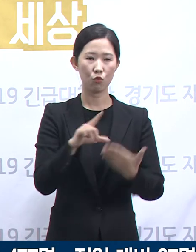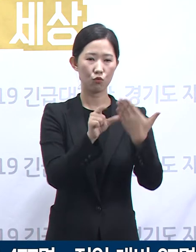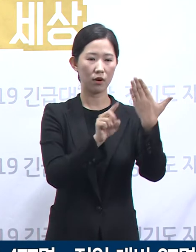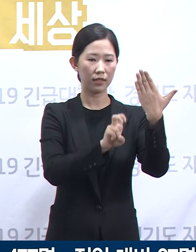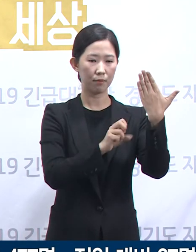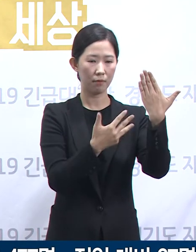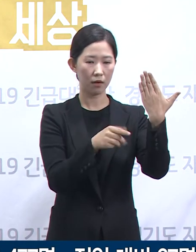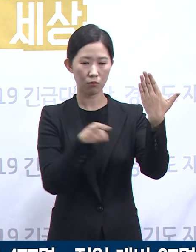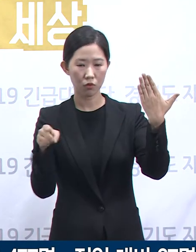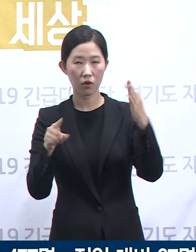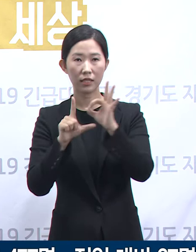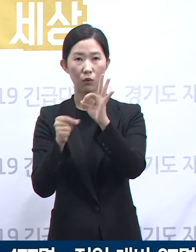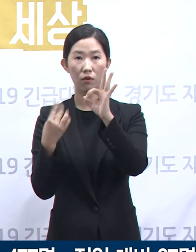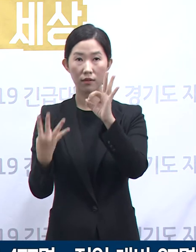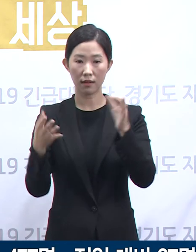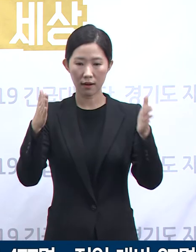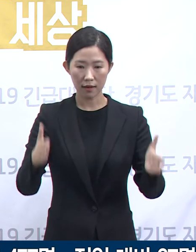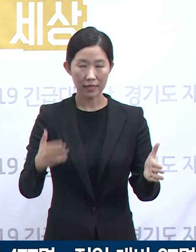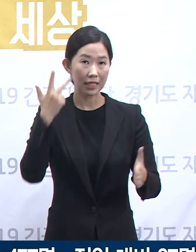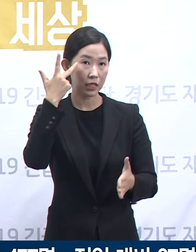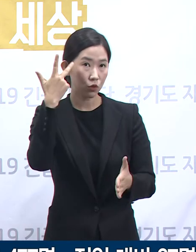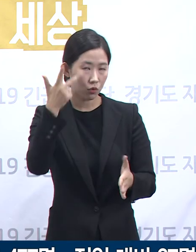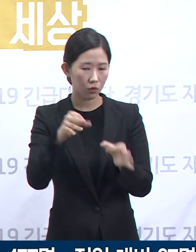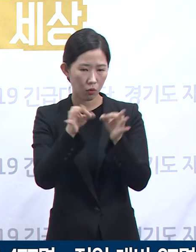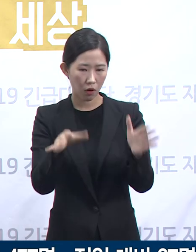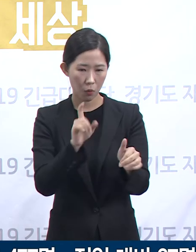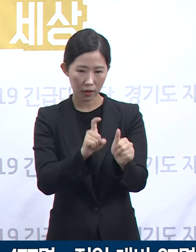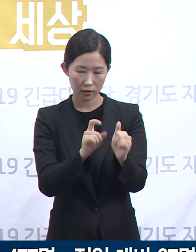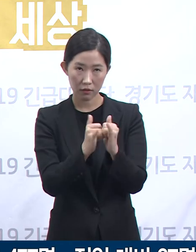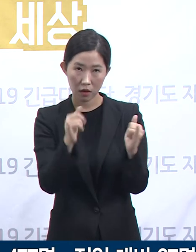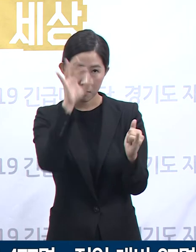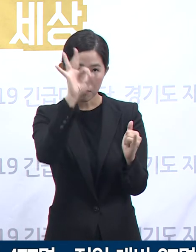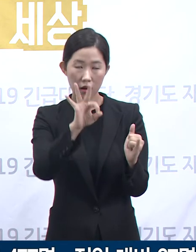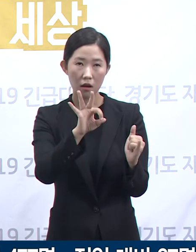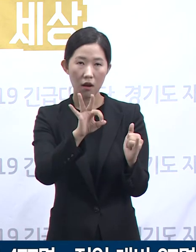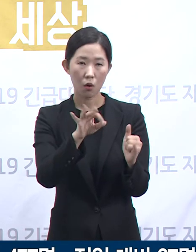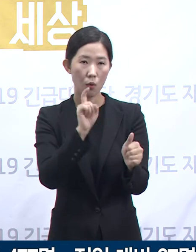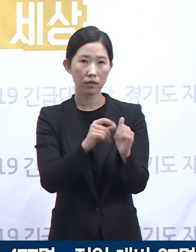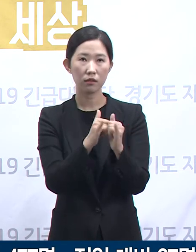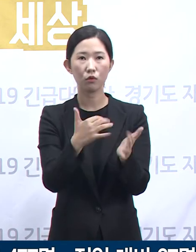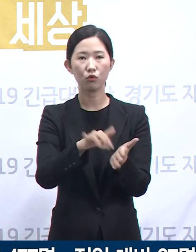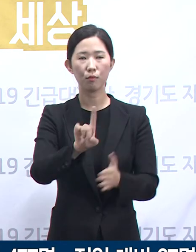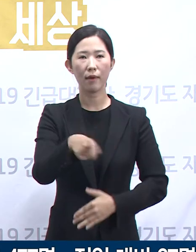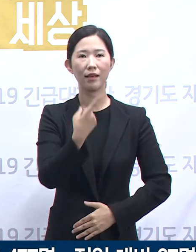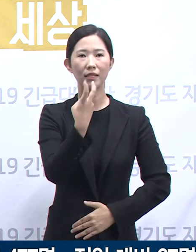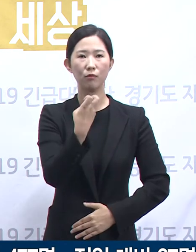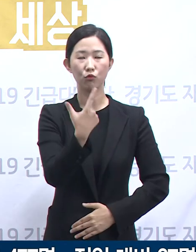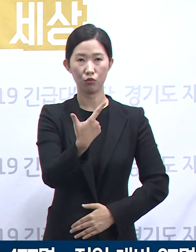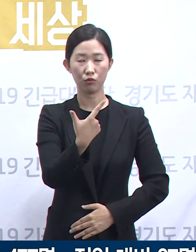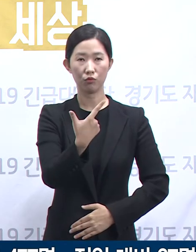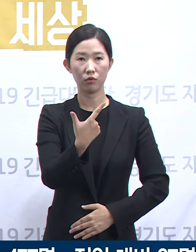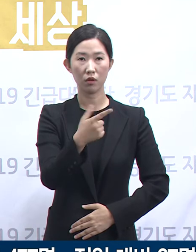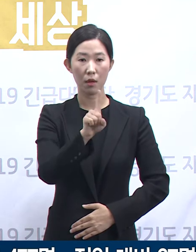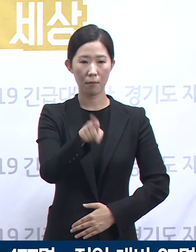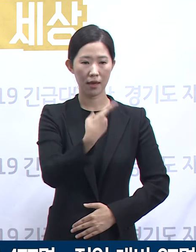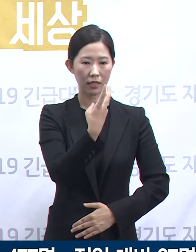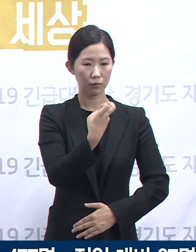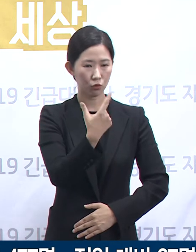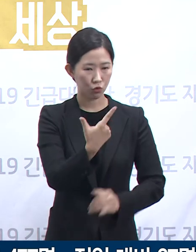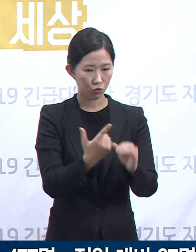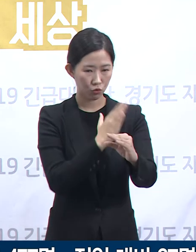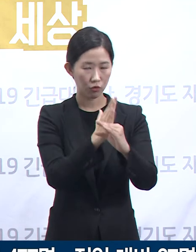일주일간 확진 추이를 보면 총 126명의 확진자가 발생했습니다. 이 중 60세 이상